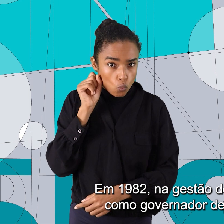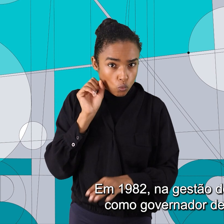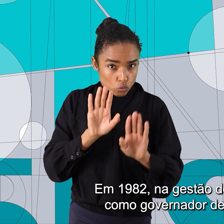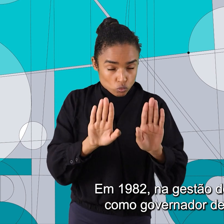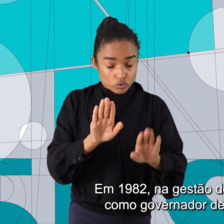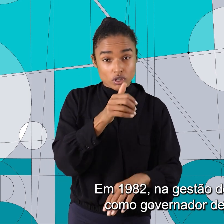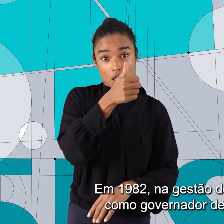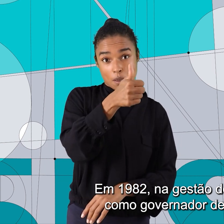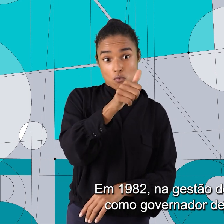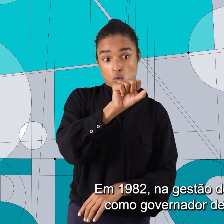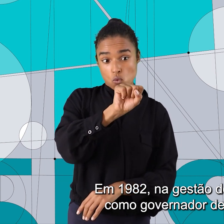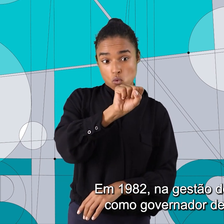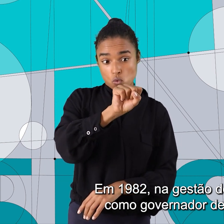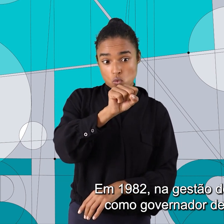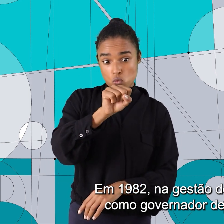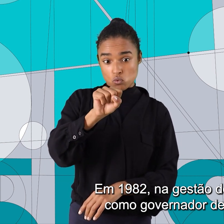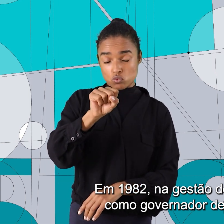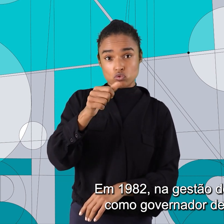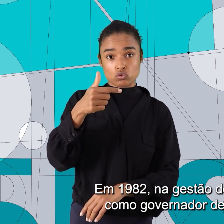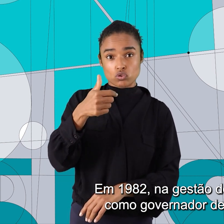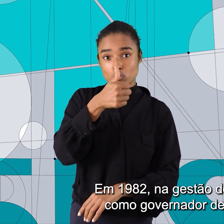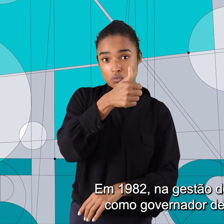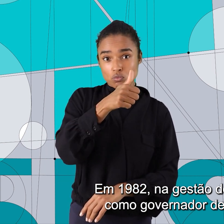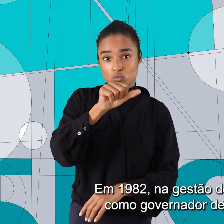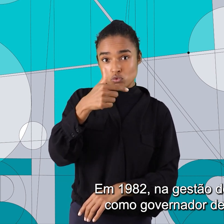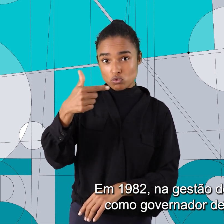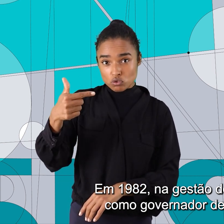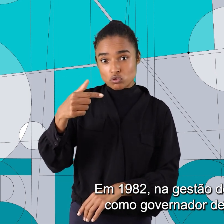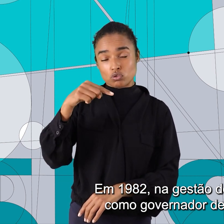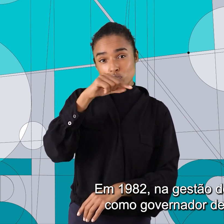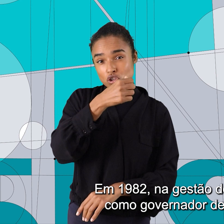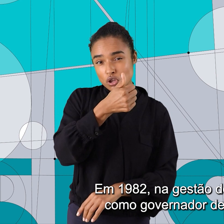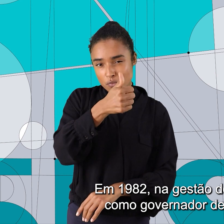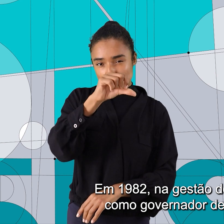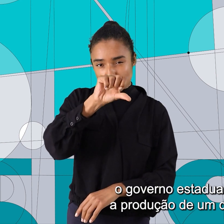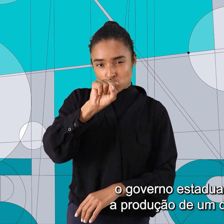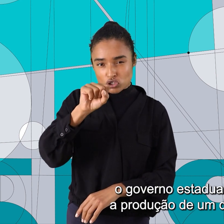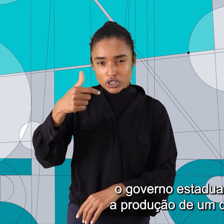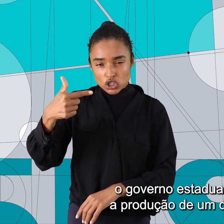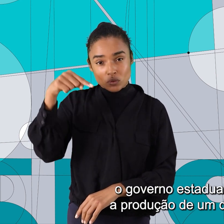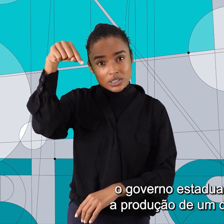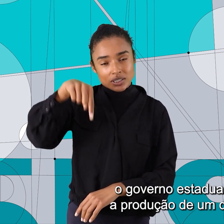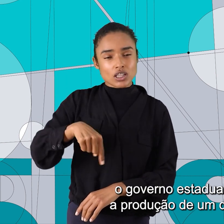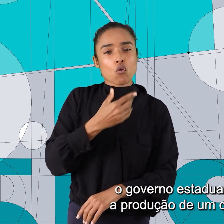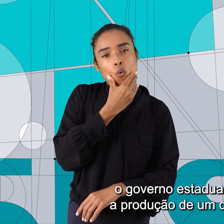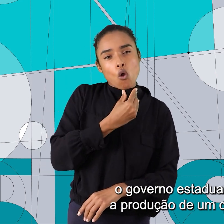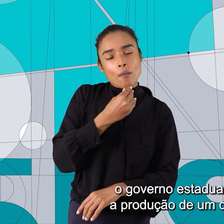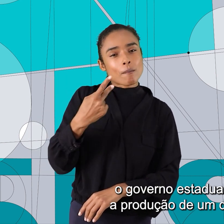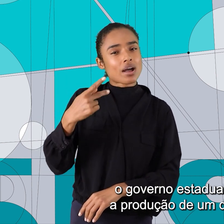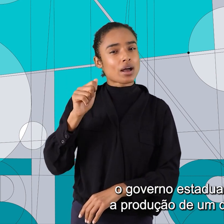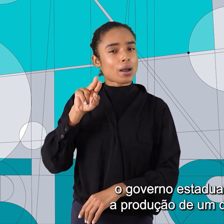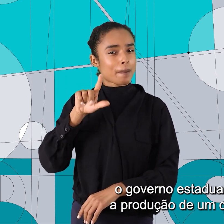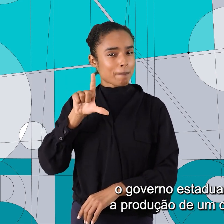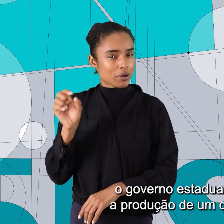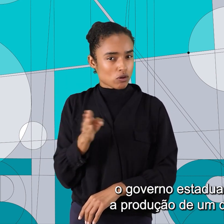Em 1982, na gestão do Paulo Maluf como governador de São Paulo, o governo estadual financiou a produção